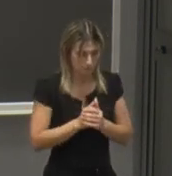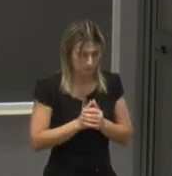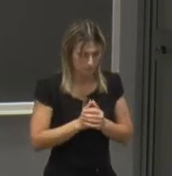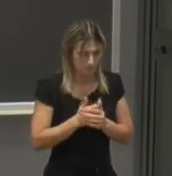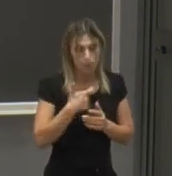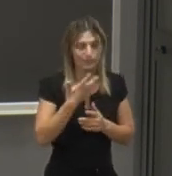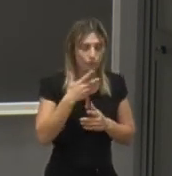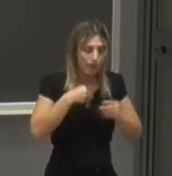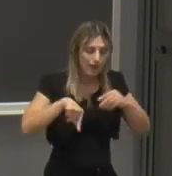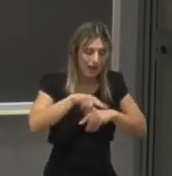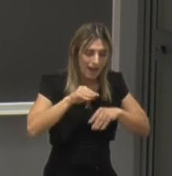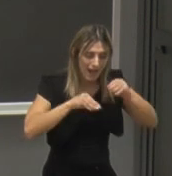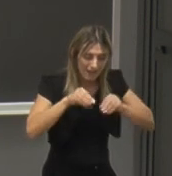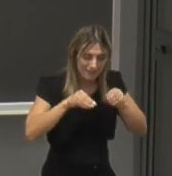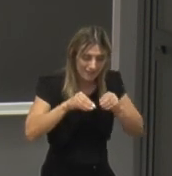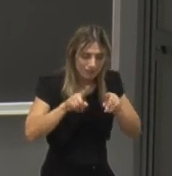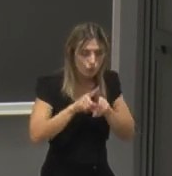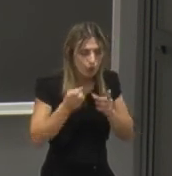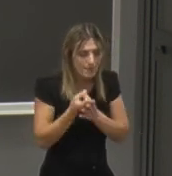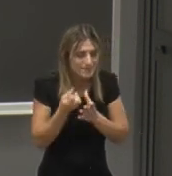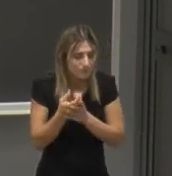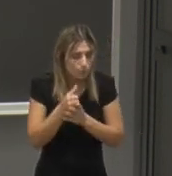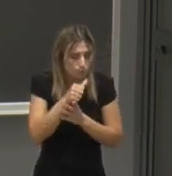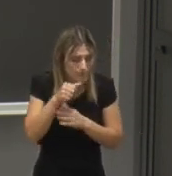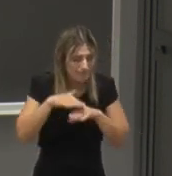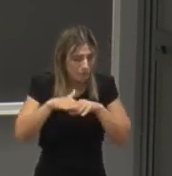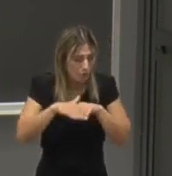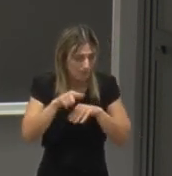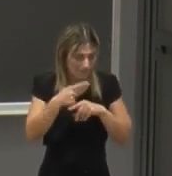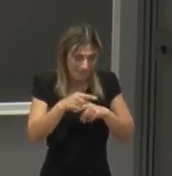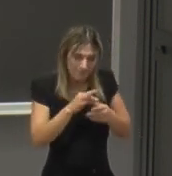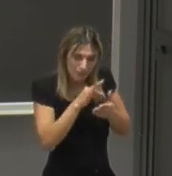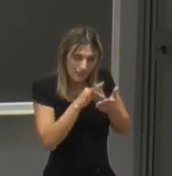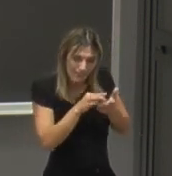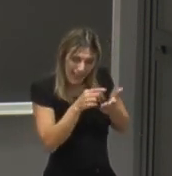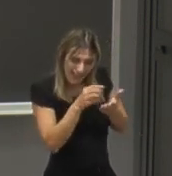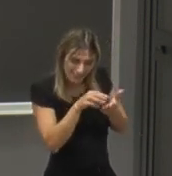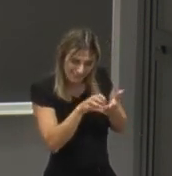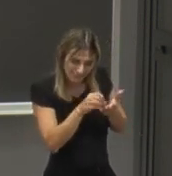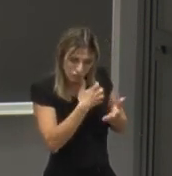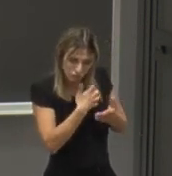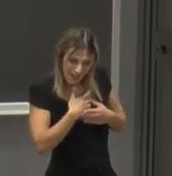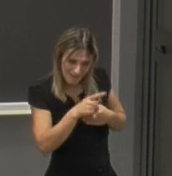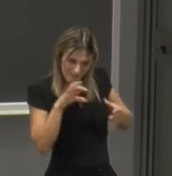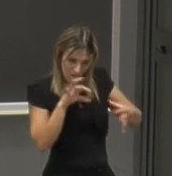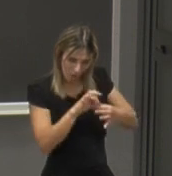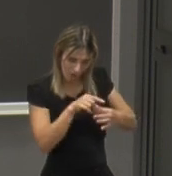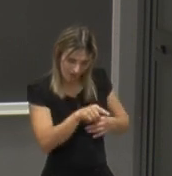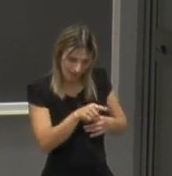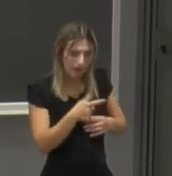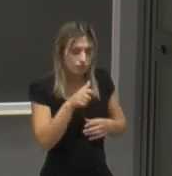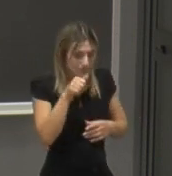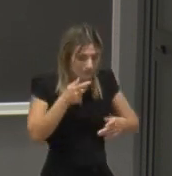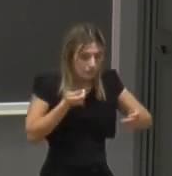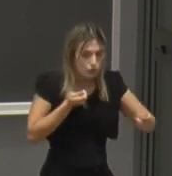hanno richiesto uno sviluppo di competenze nella scienza dei dati per chiaramente individuare